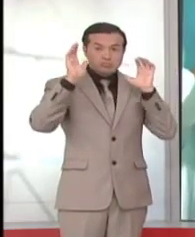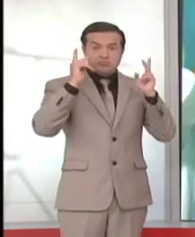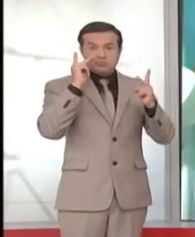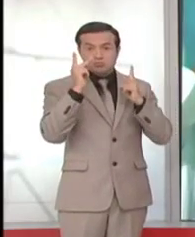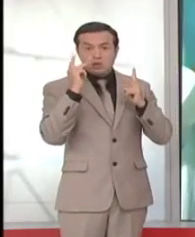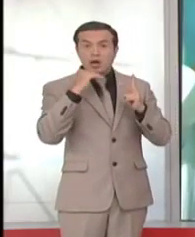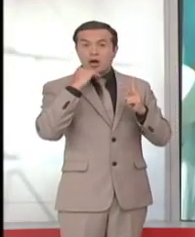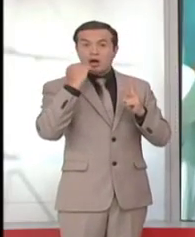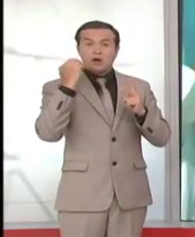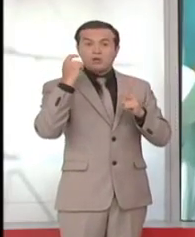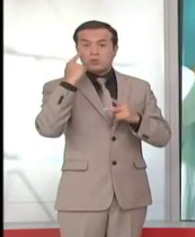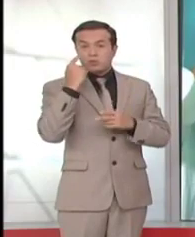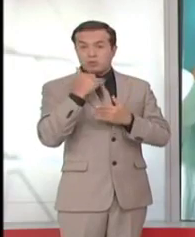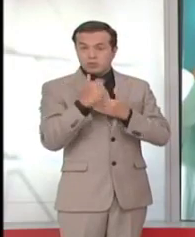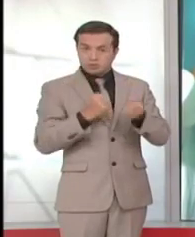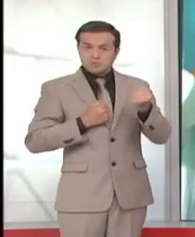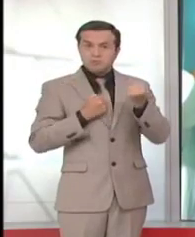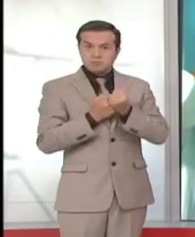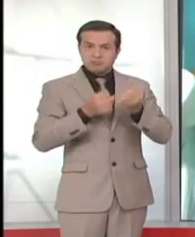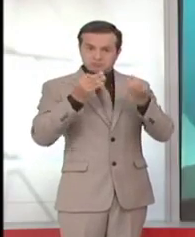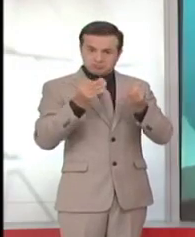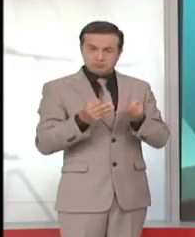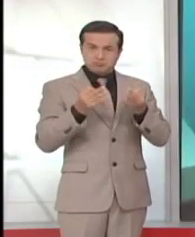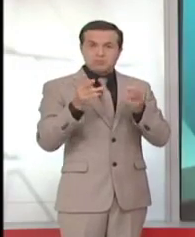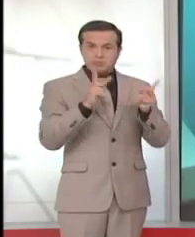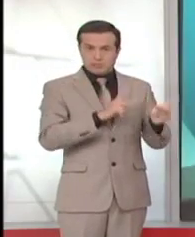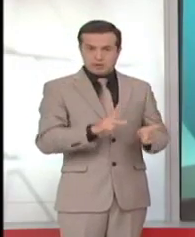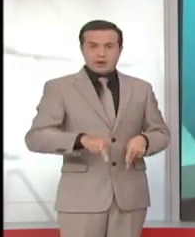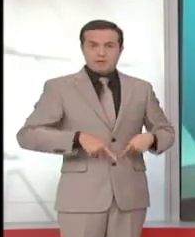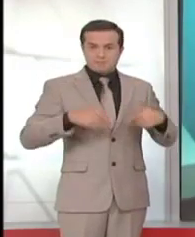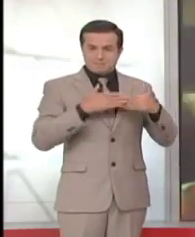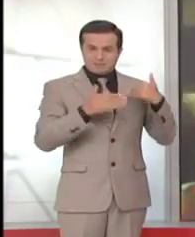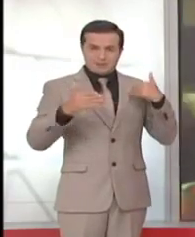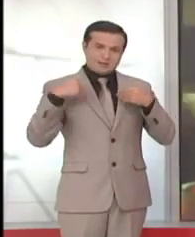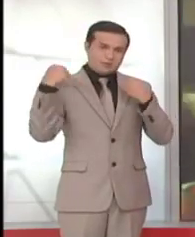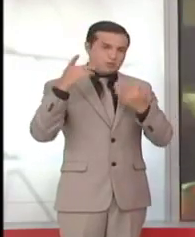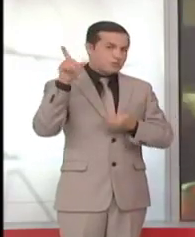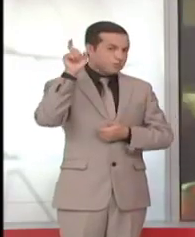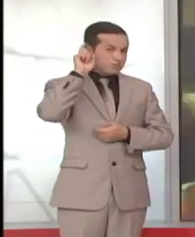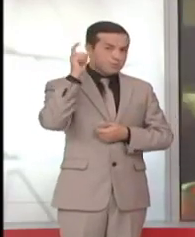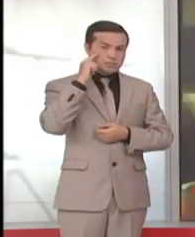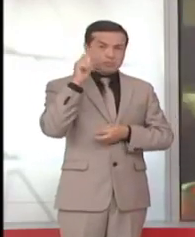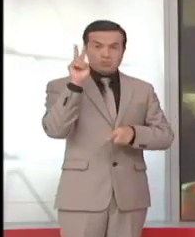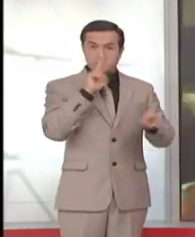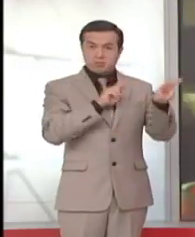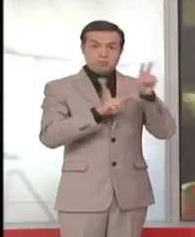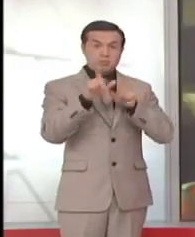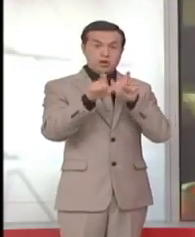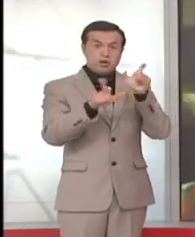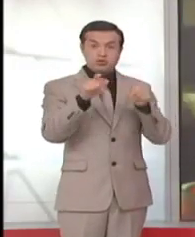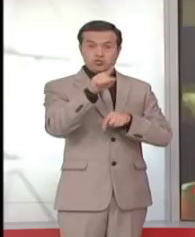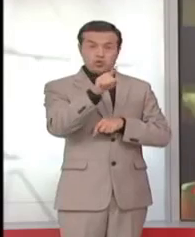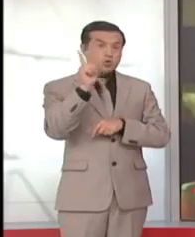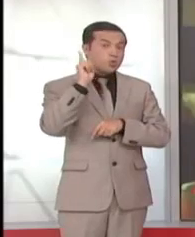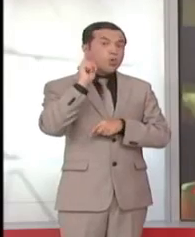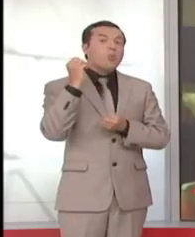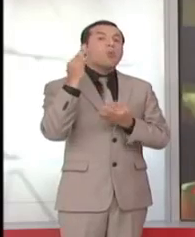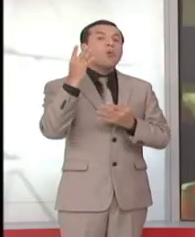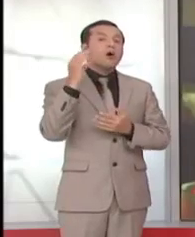beneficiarios que se enmarcan dentro del plan Toda Una Vida. Se puede medir la audibilidad de este paciente a través de una audiometría,